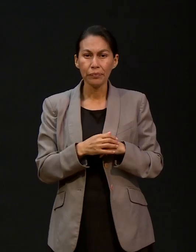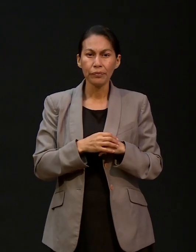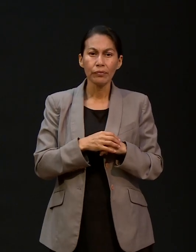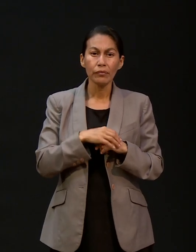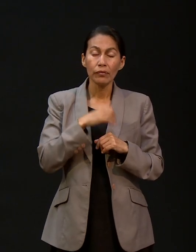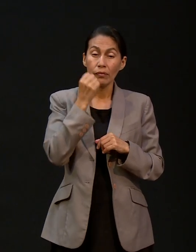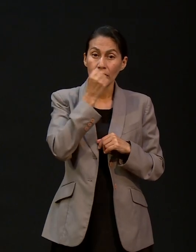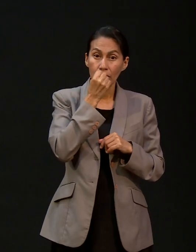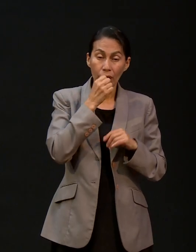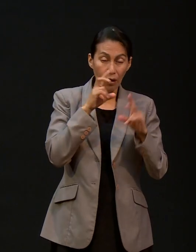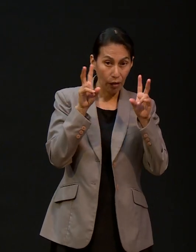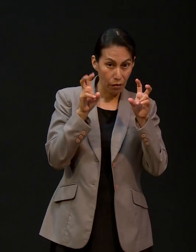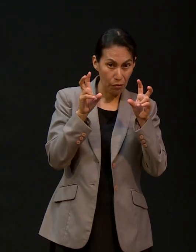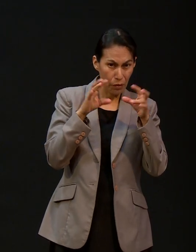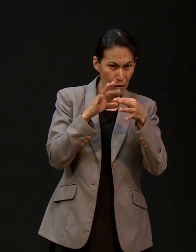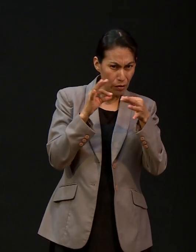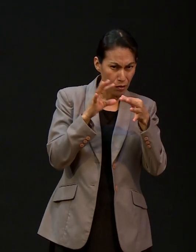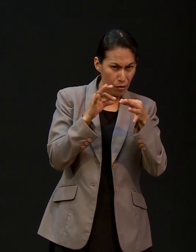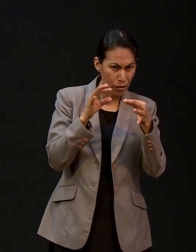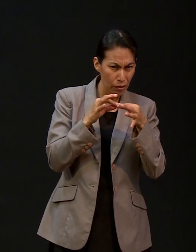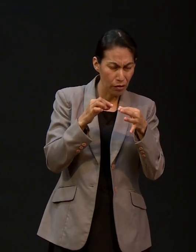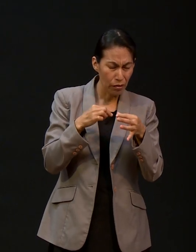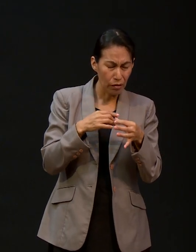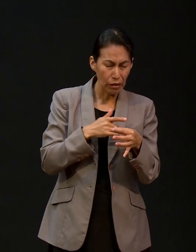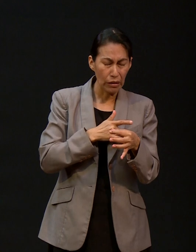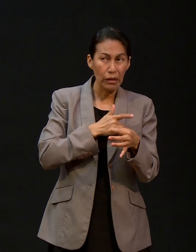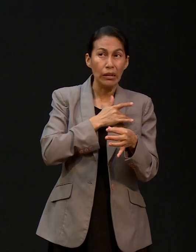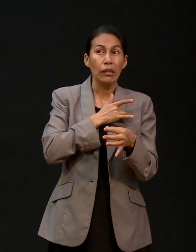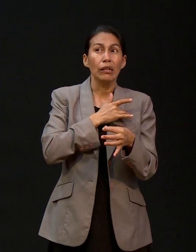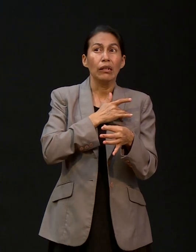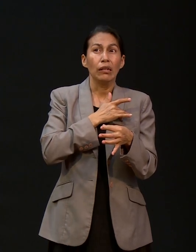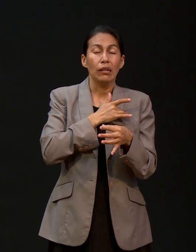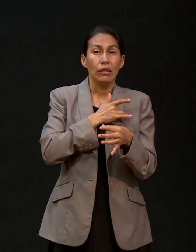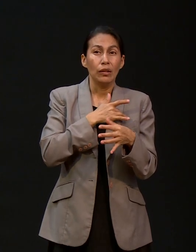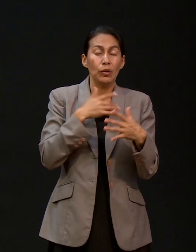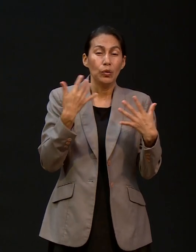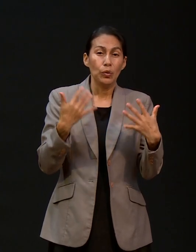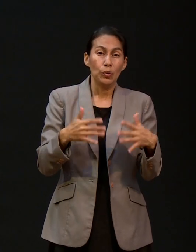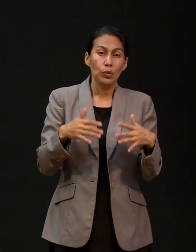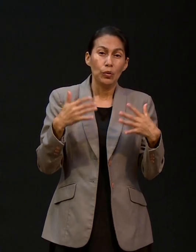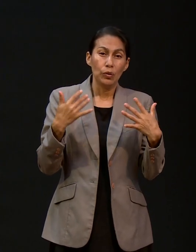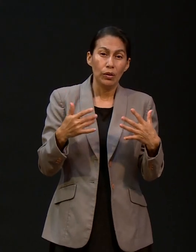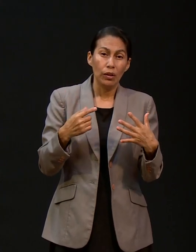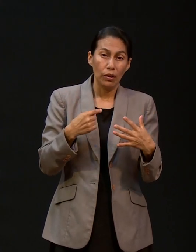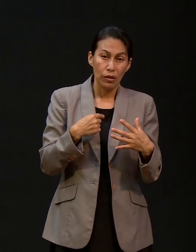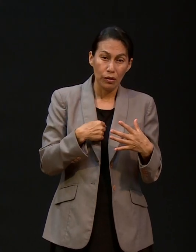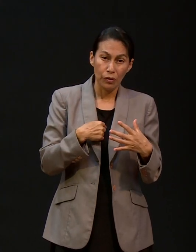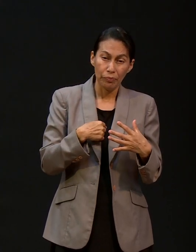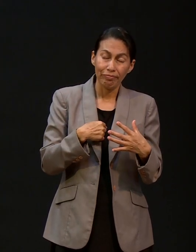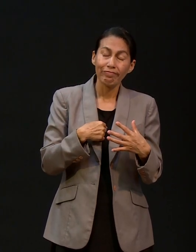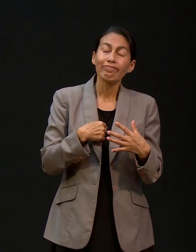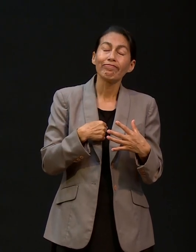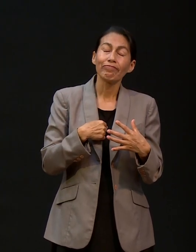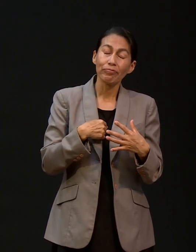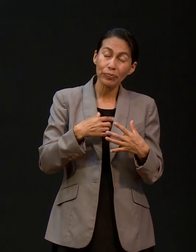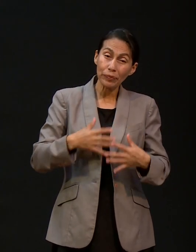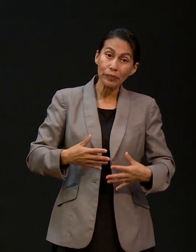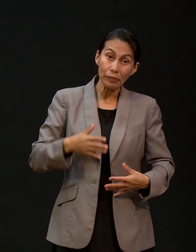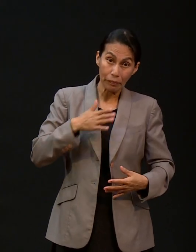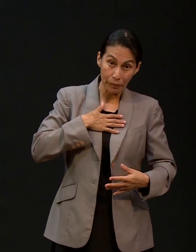ciudad de Monterrey, tanto me impactó que yo salí con el deseo completo de